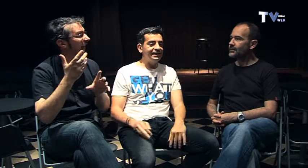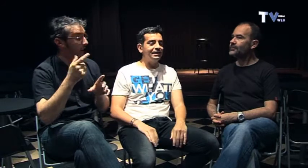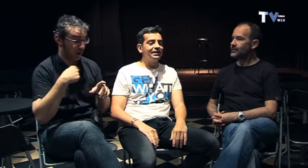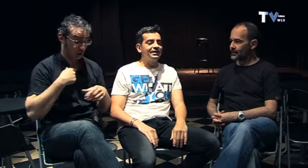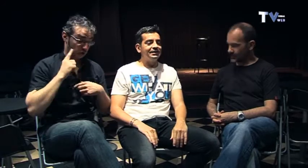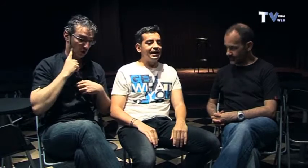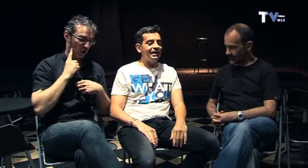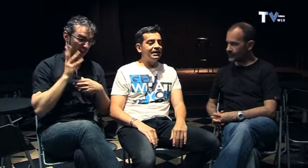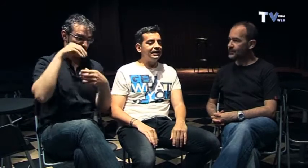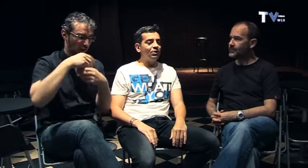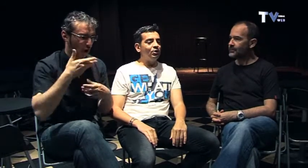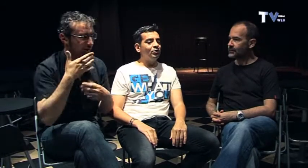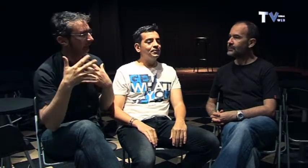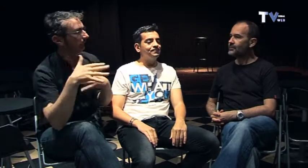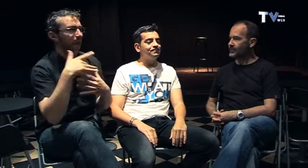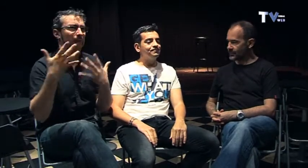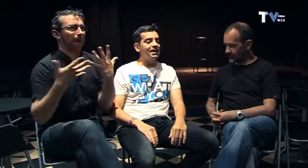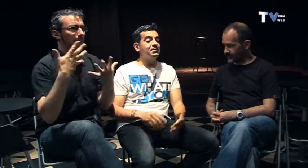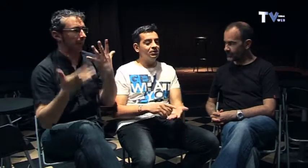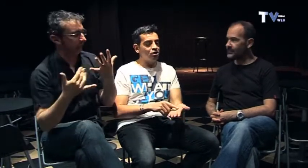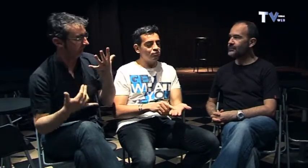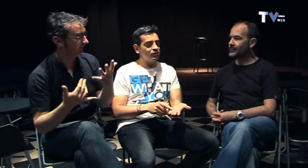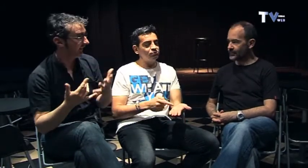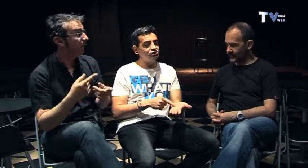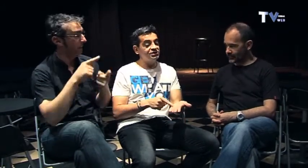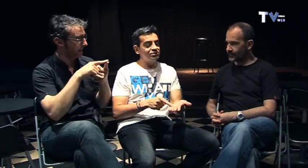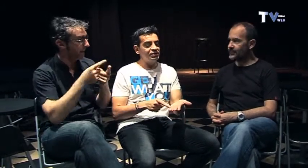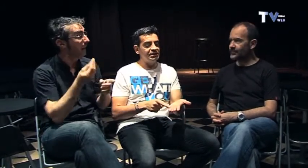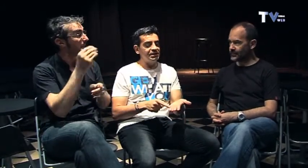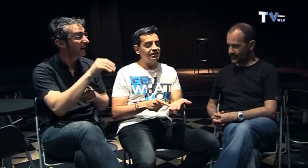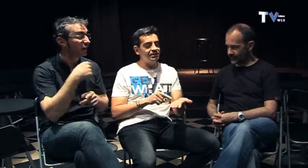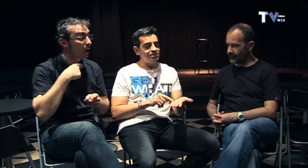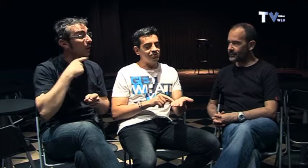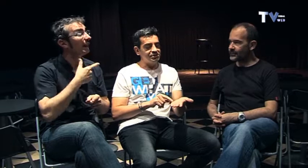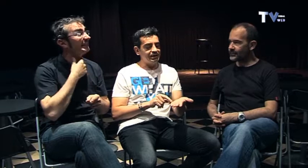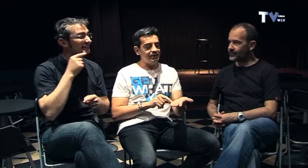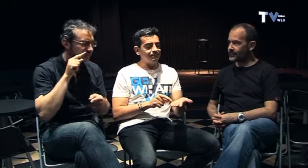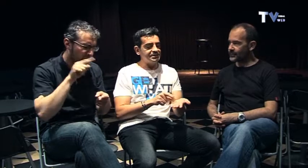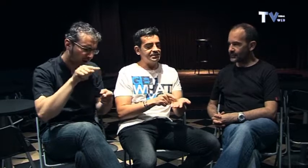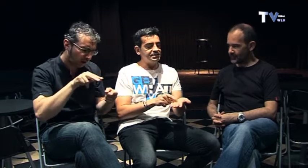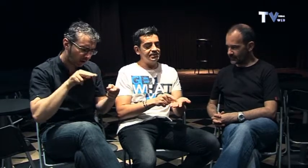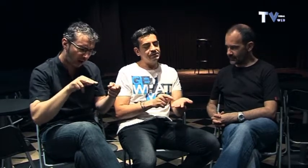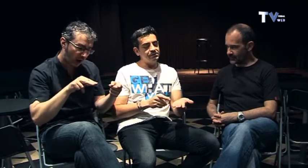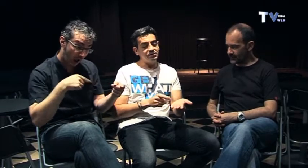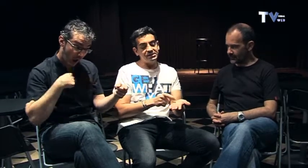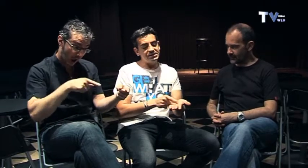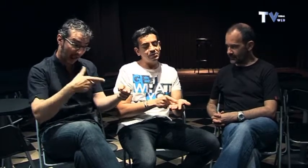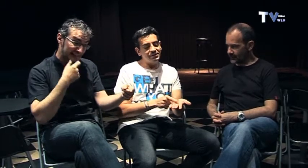de ahí y luego también viendo cómo son algunos chistes de los que tenía pues dije este chiste o esta situación